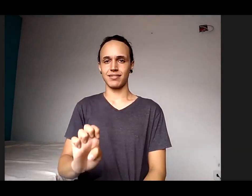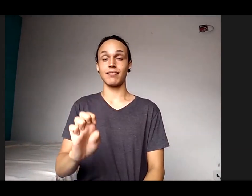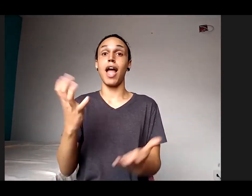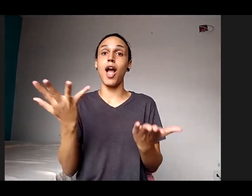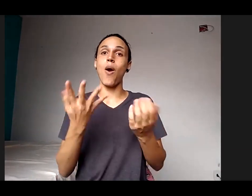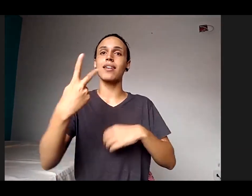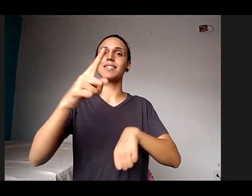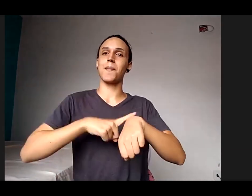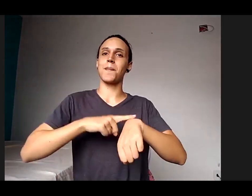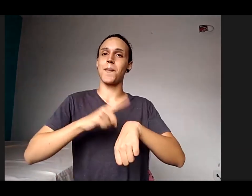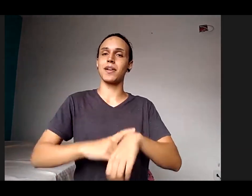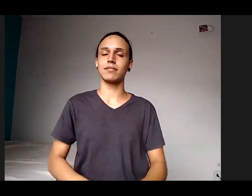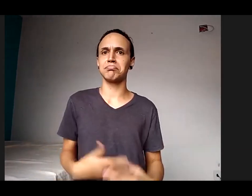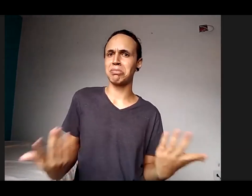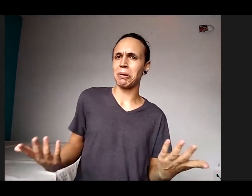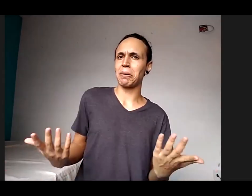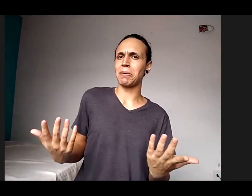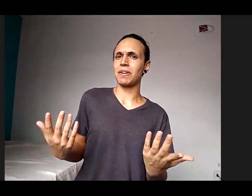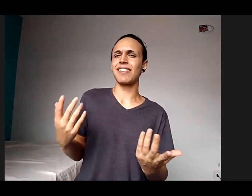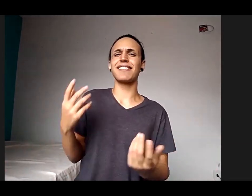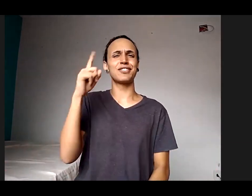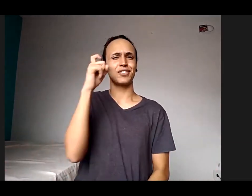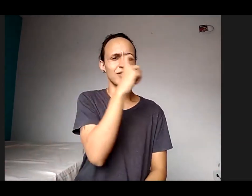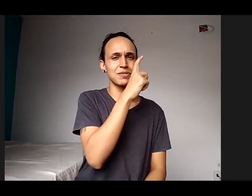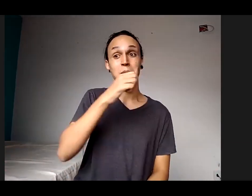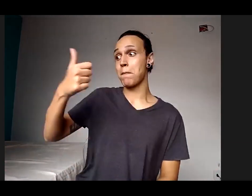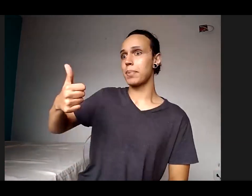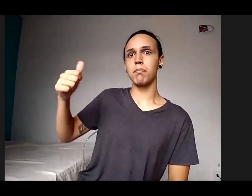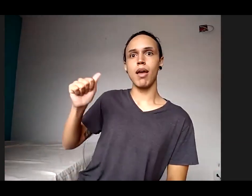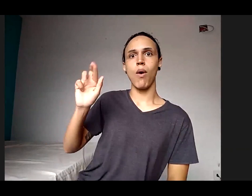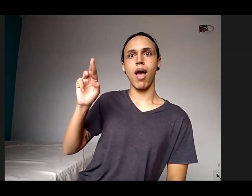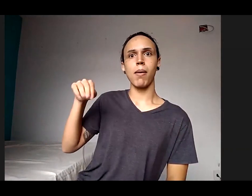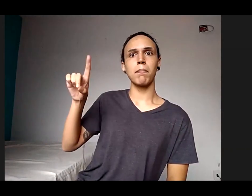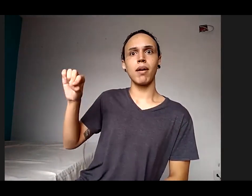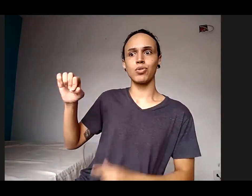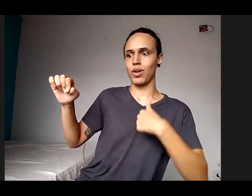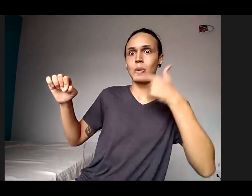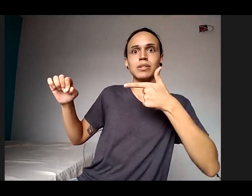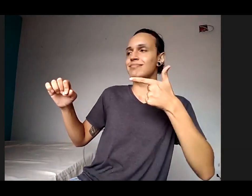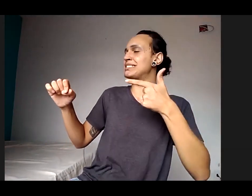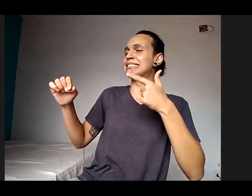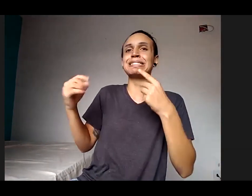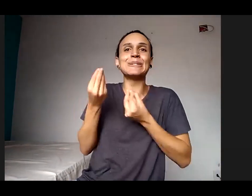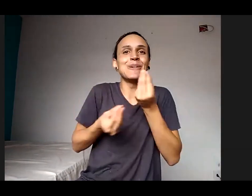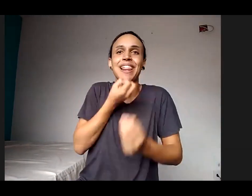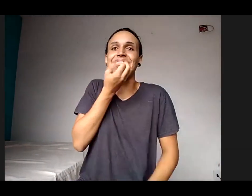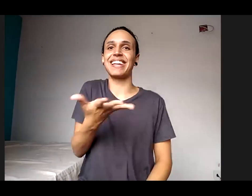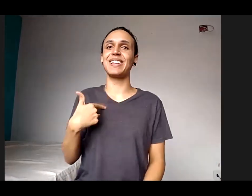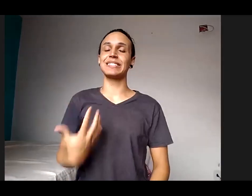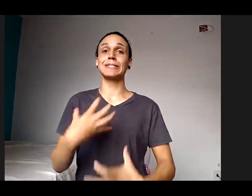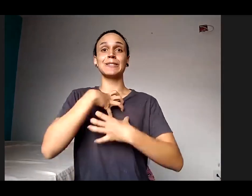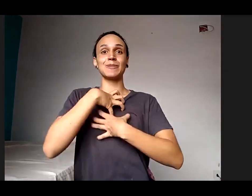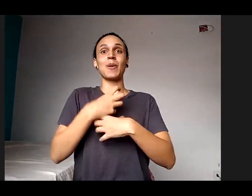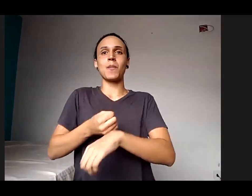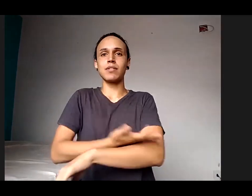Nossa, é muito difícil falar depois do Armando, porque emociona. E Márcia, adorei se só fala, a gente tem muito o que conversar depois,